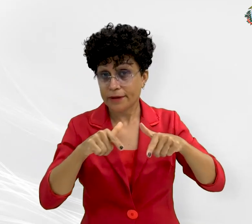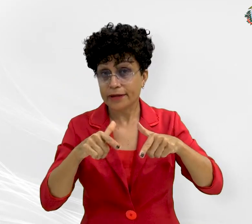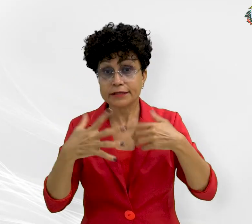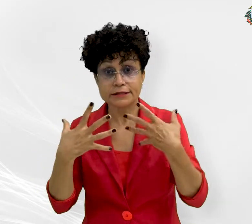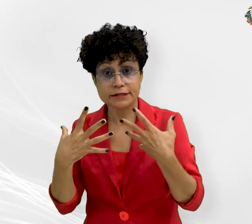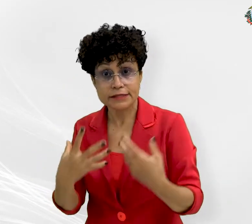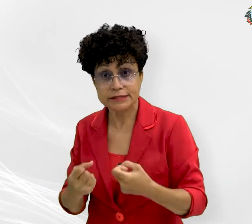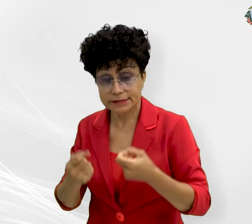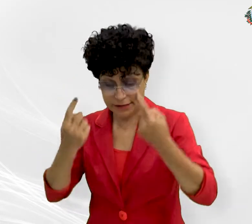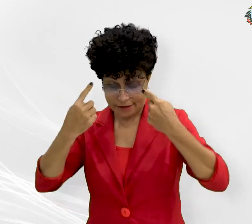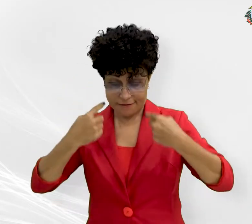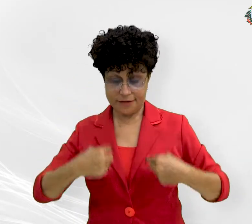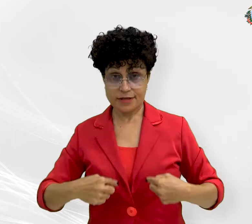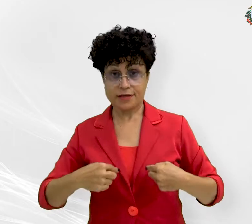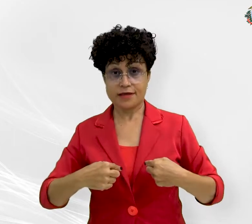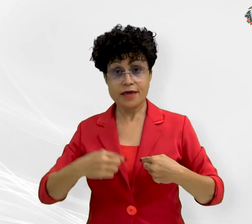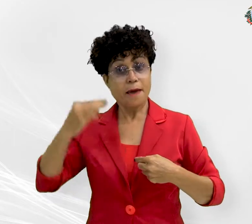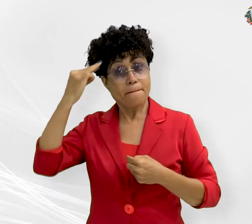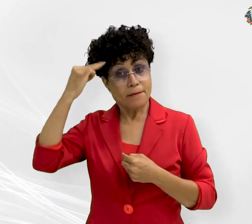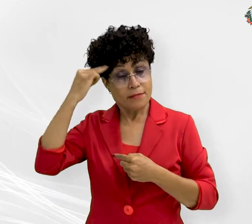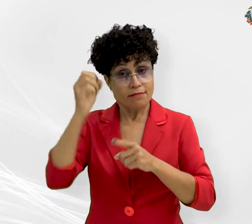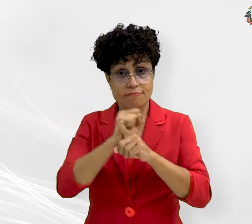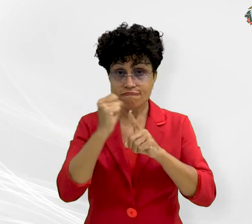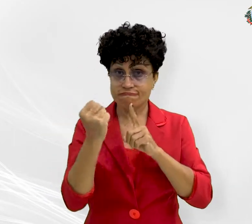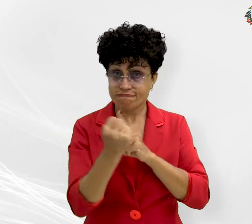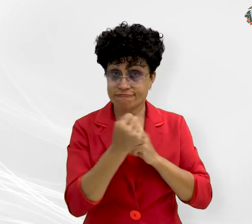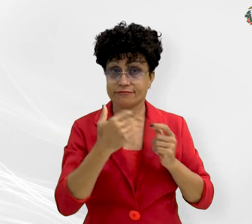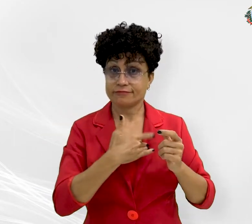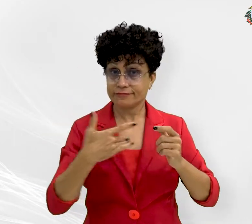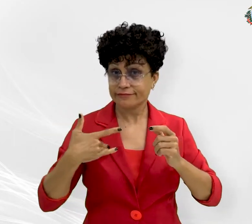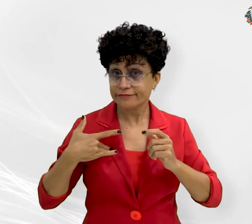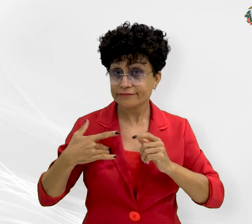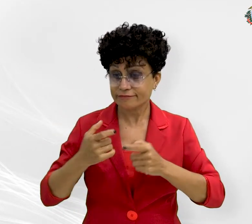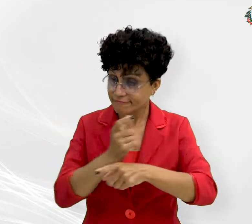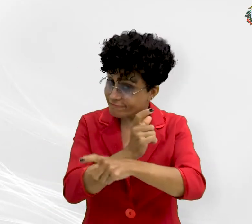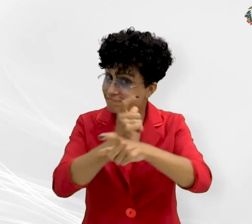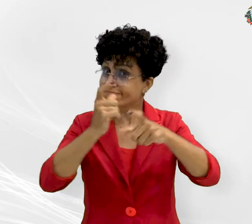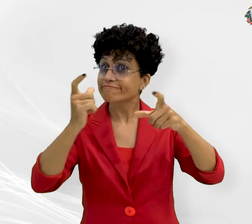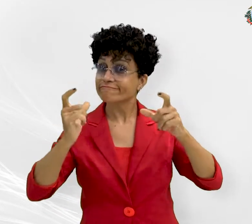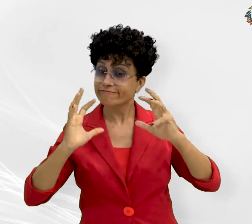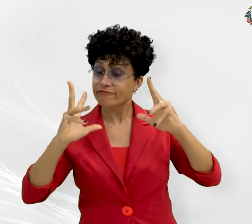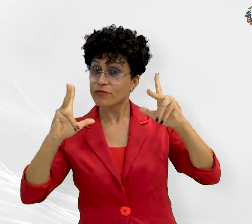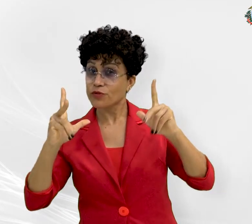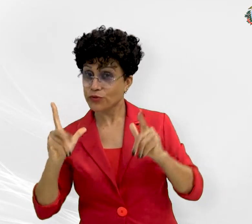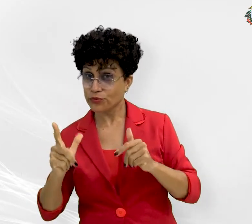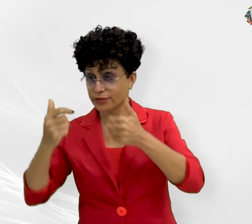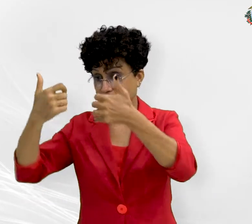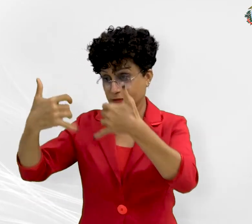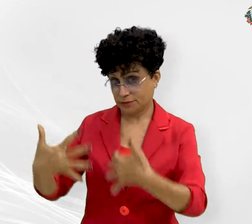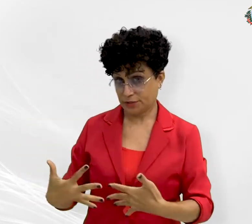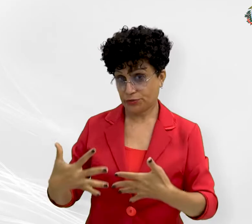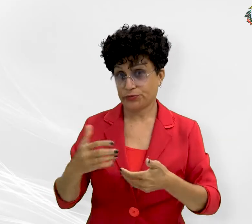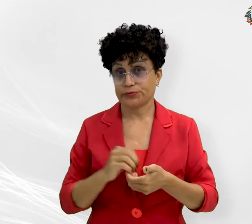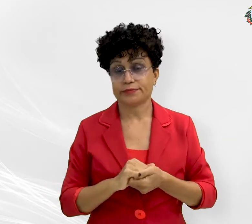considerando as dimensões física, mental e social da saúde em seu conceito ampliado, destacou a Promotora de Justiça.